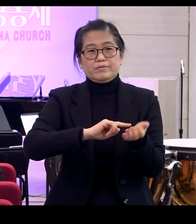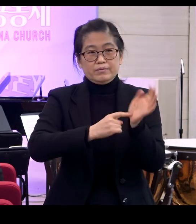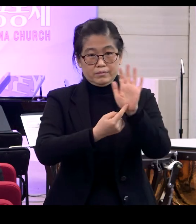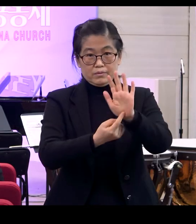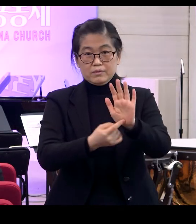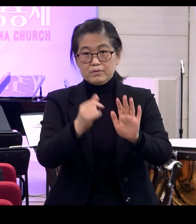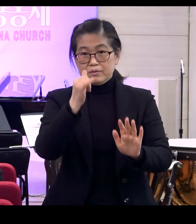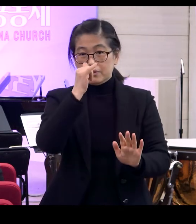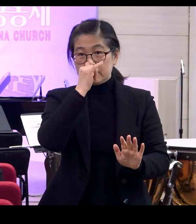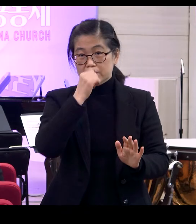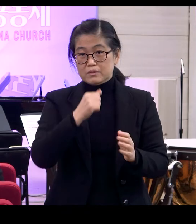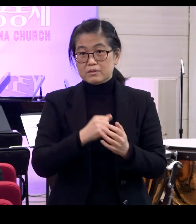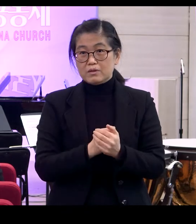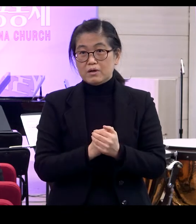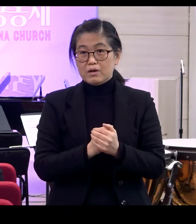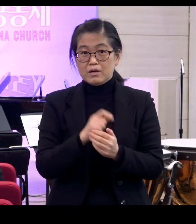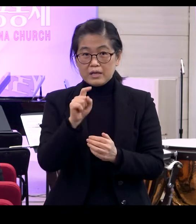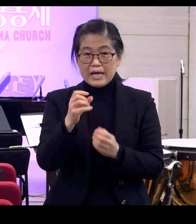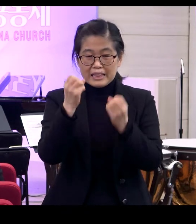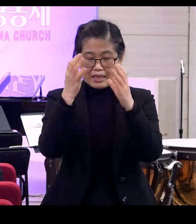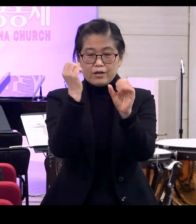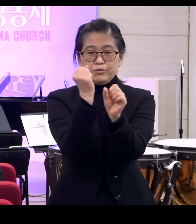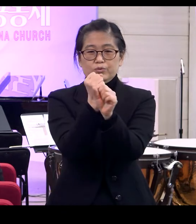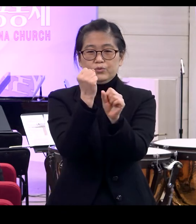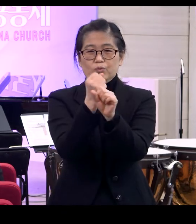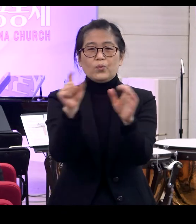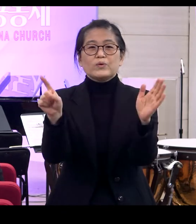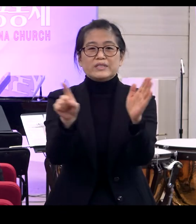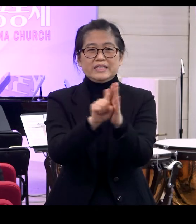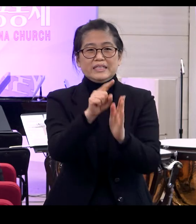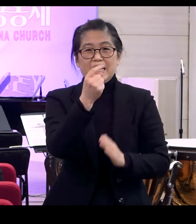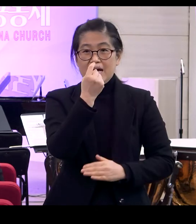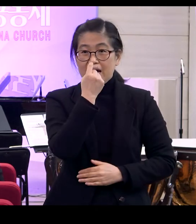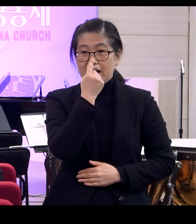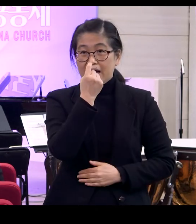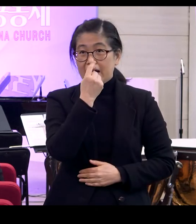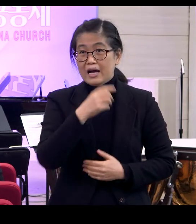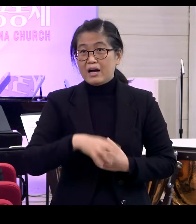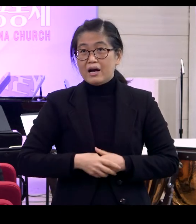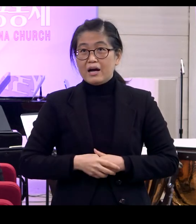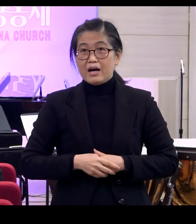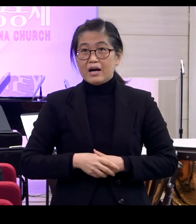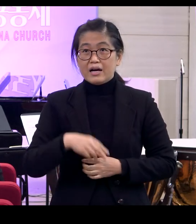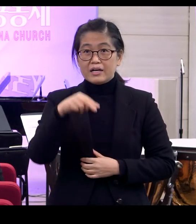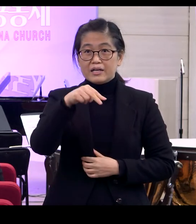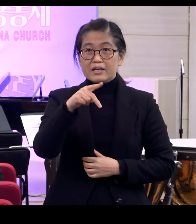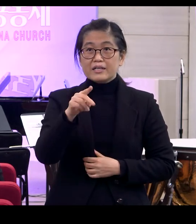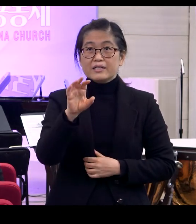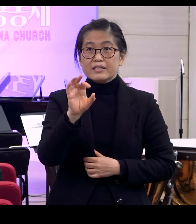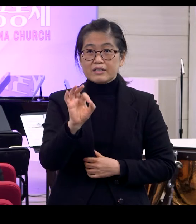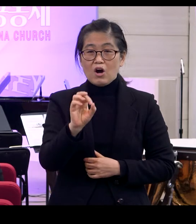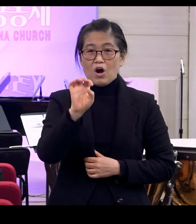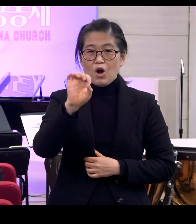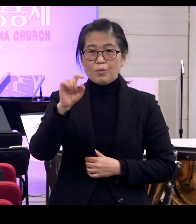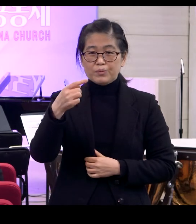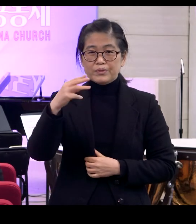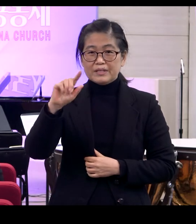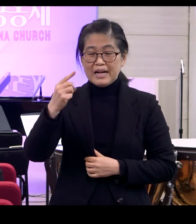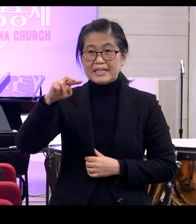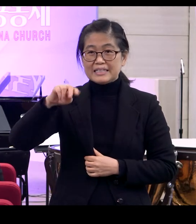이게 바로 창조신앙이죠 그래서 성프란시스나 이런 사람의 경험을 봐도